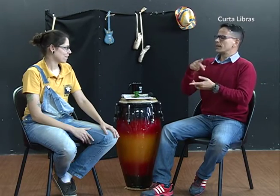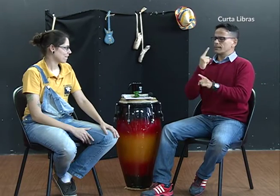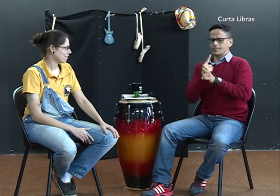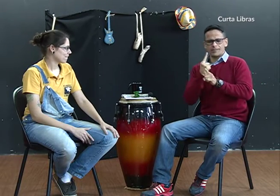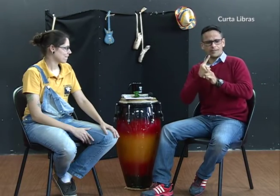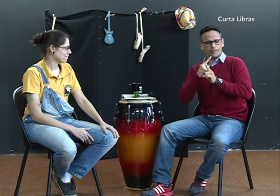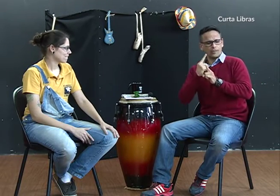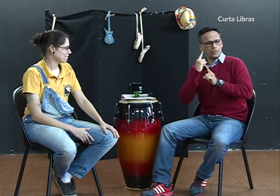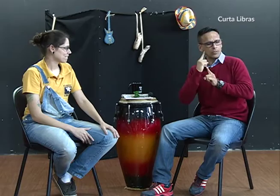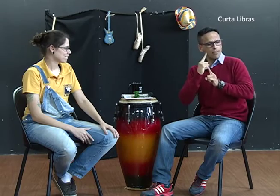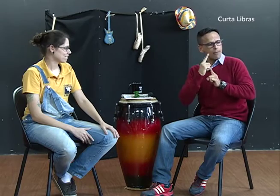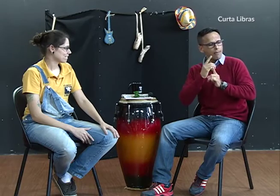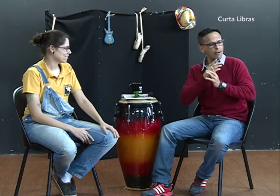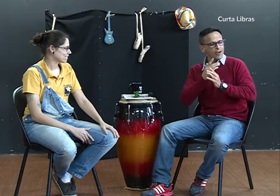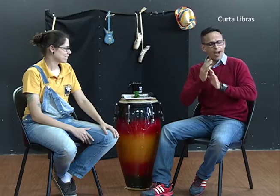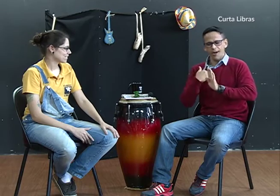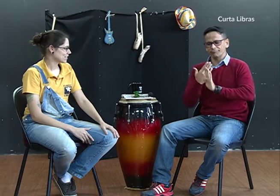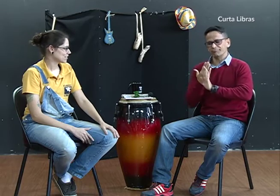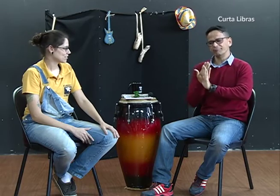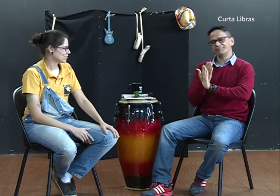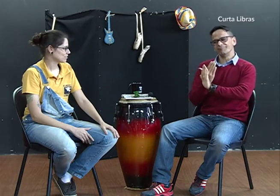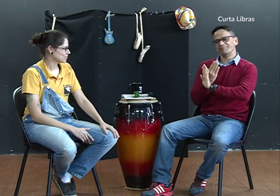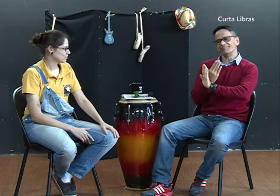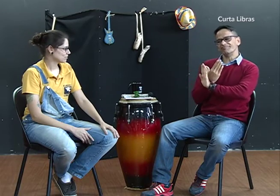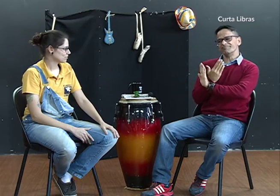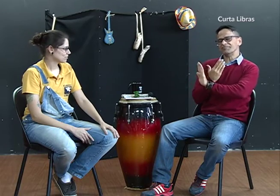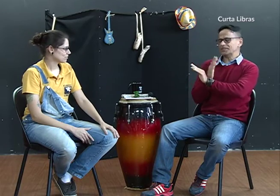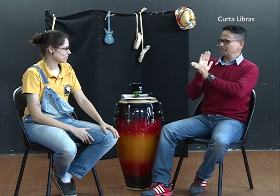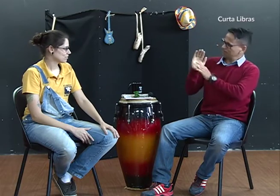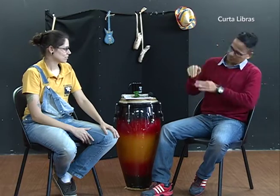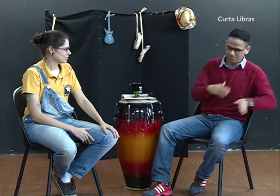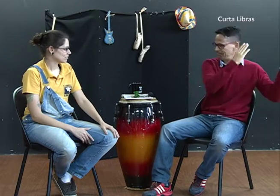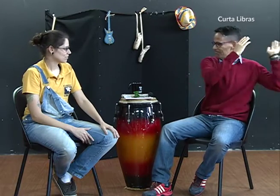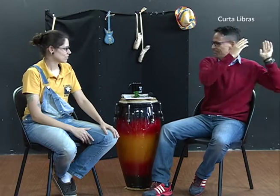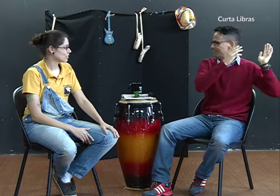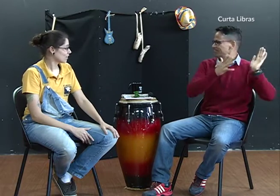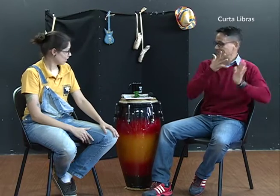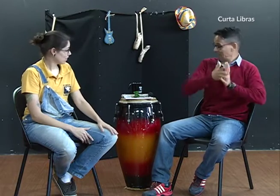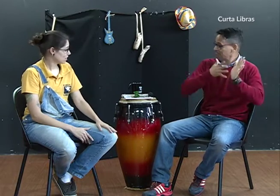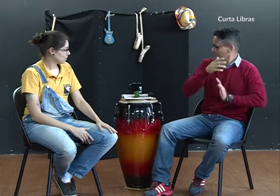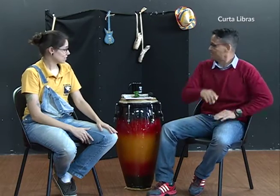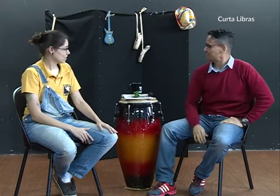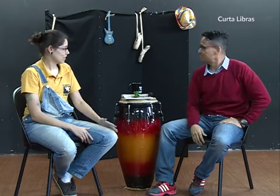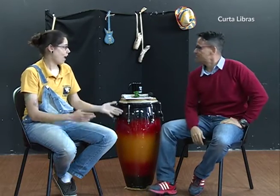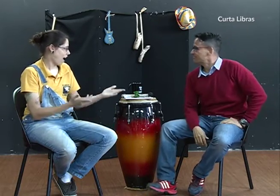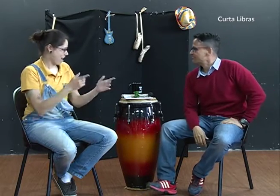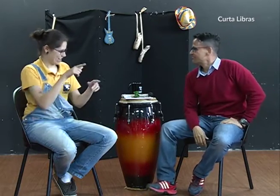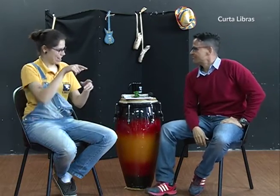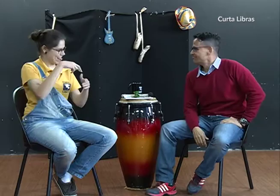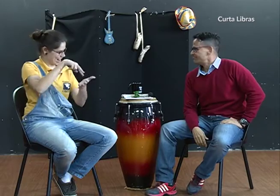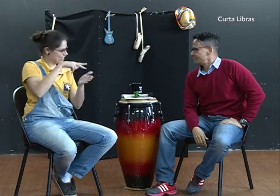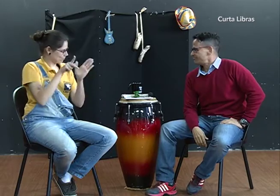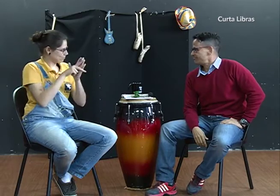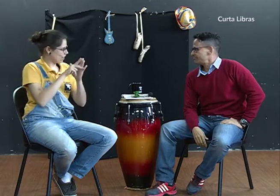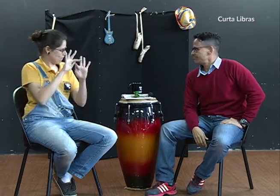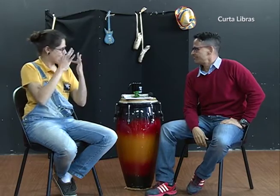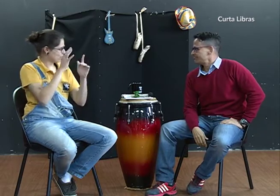Com o tempo, fui encontrando os surdos e me afastando da dança. Ah, então a tua família te influenciou a dançar?